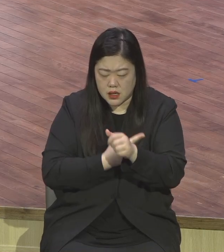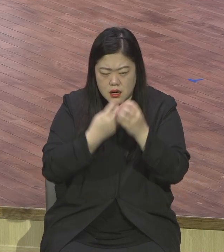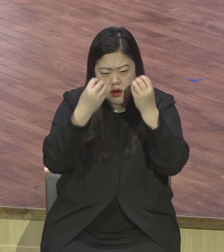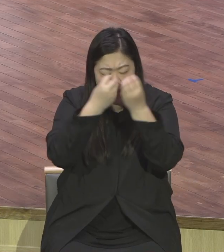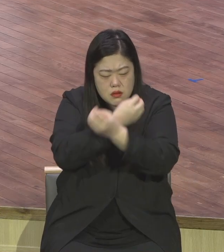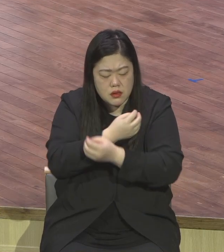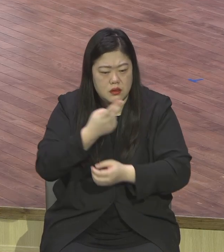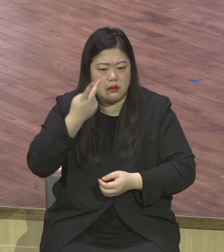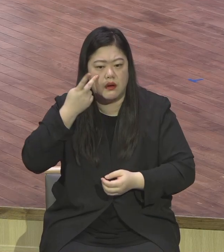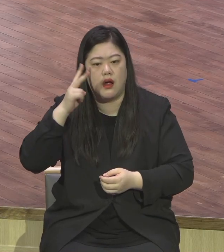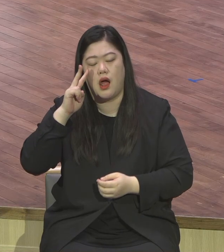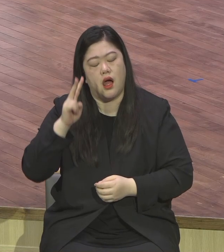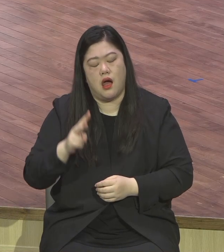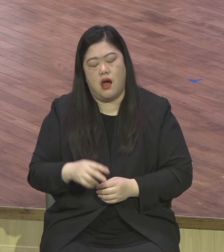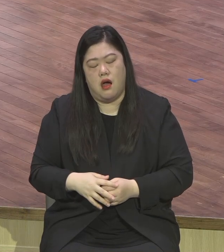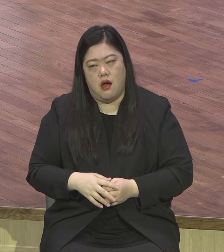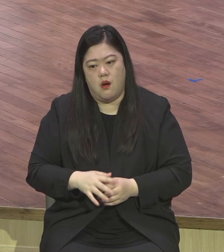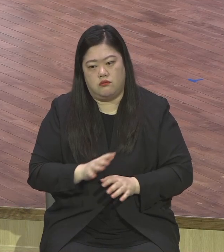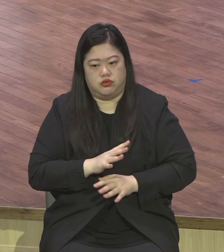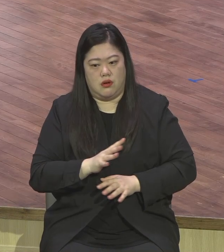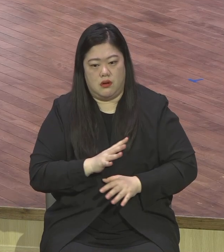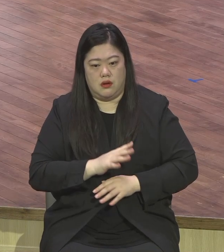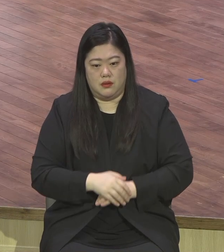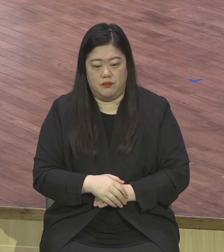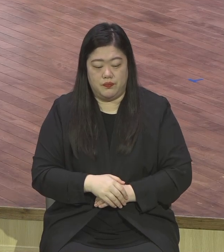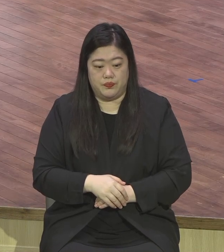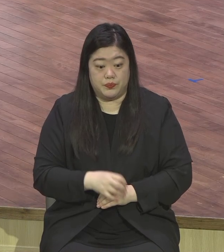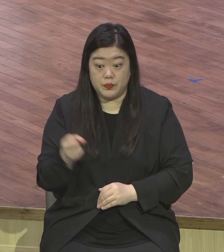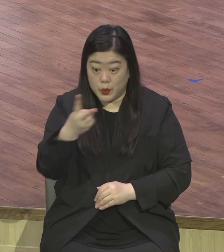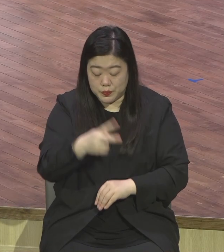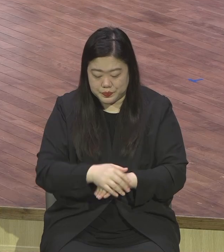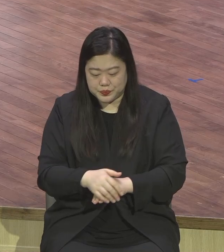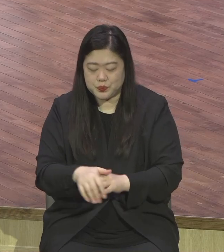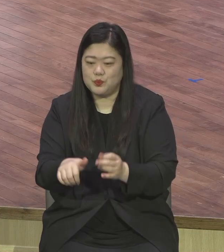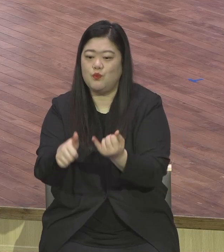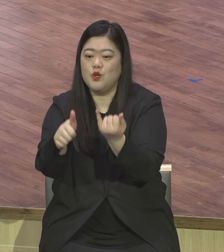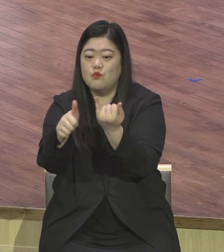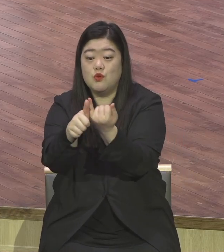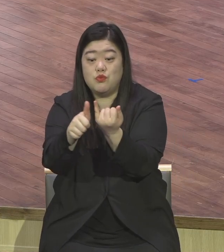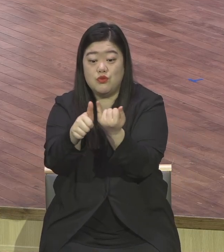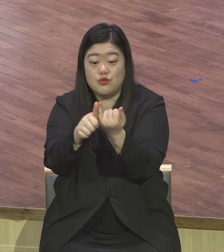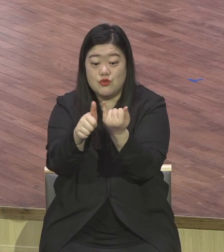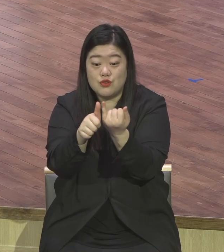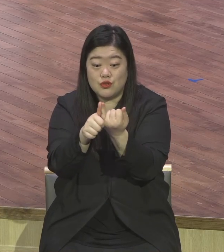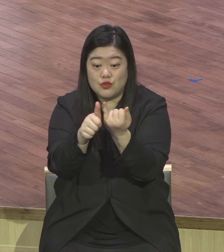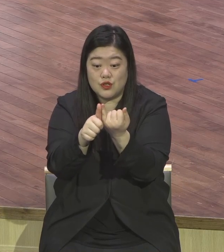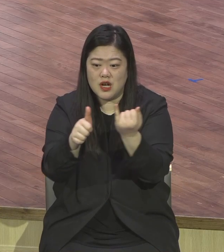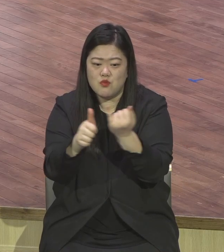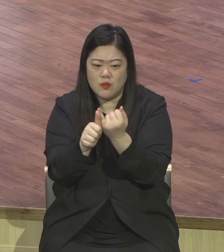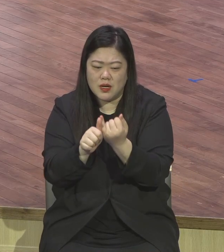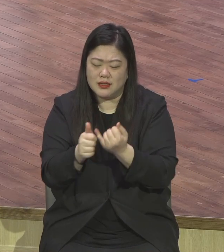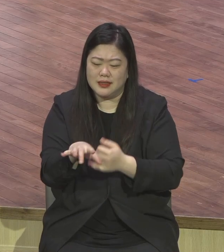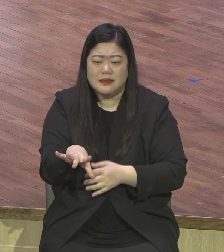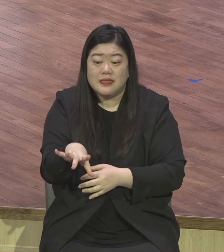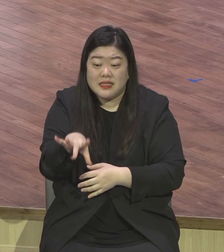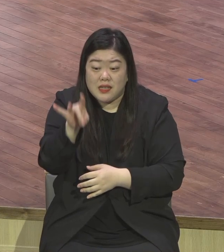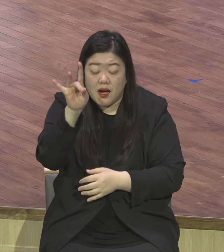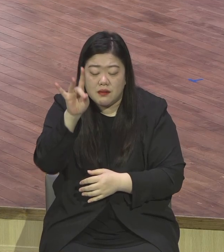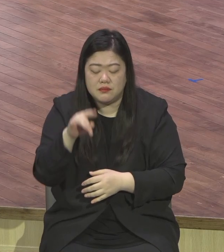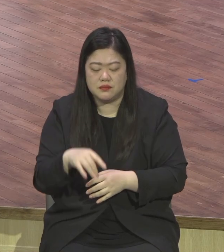관계를 다 끊어버려요. 부부 사업도 보면요. 부부 사업이 사소한 오해에서 시작이 돼요.